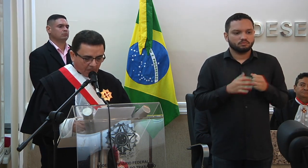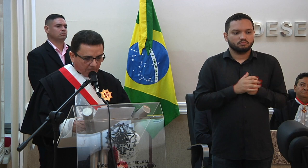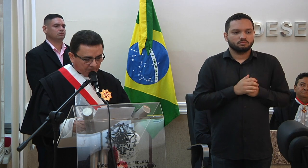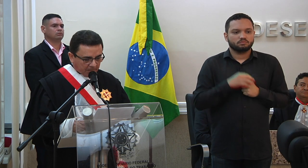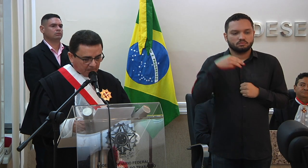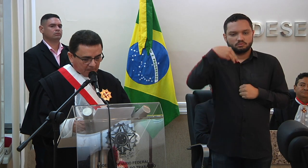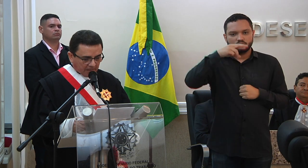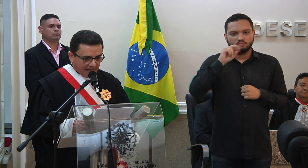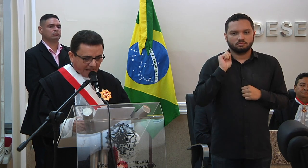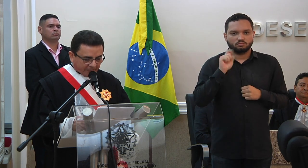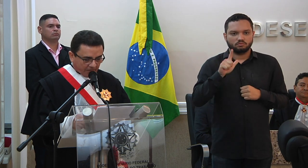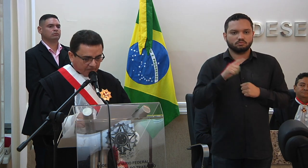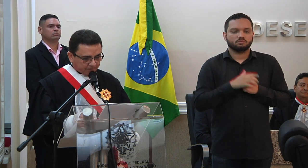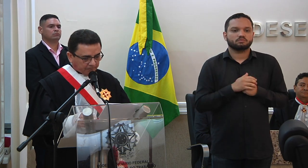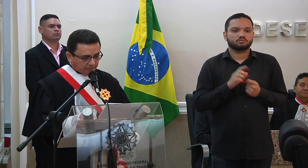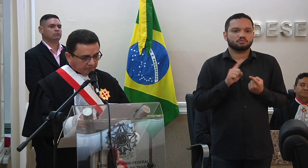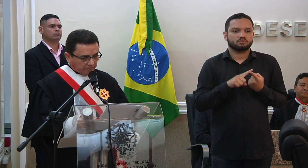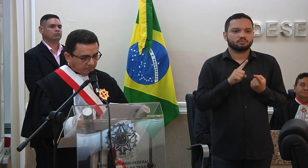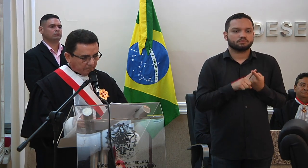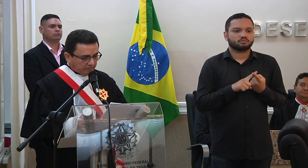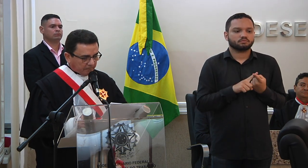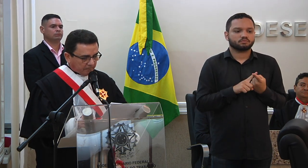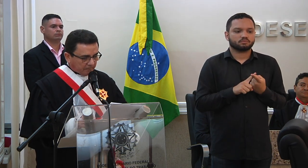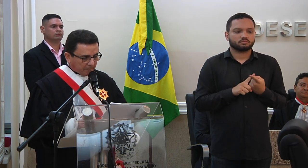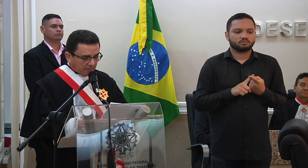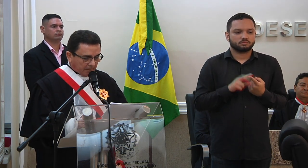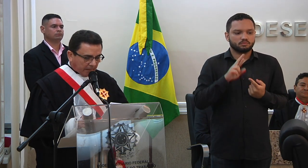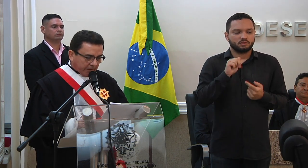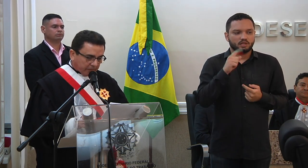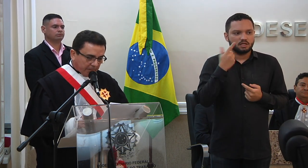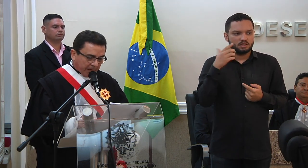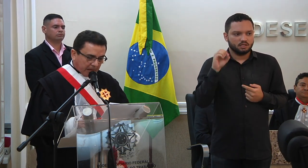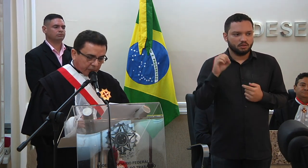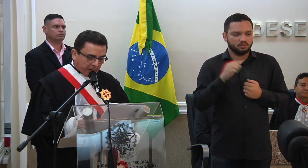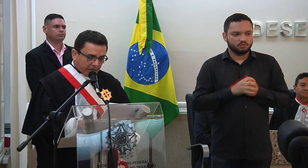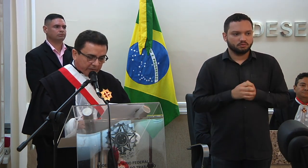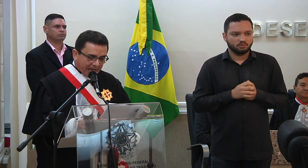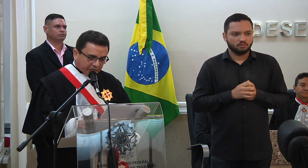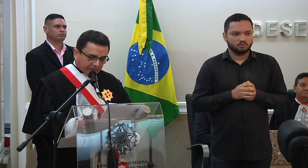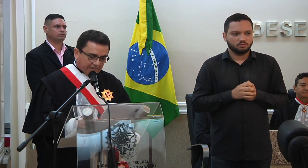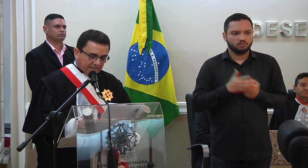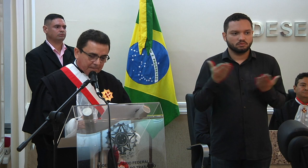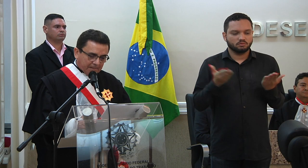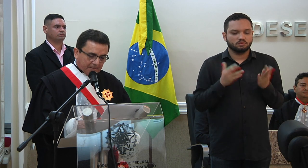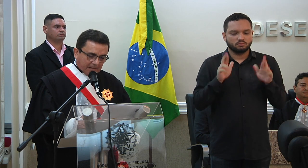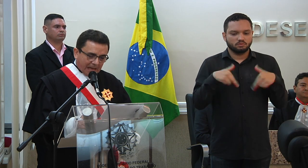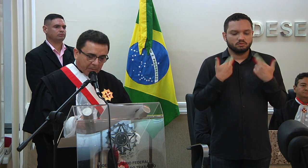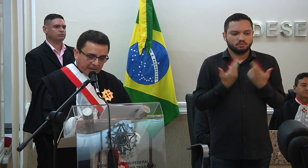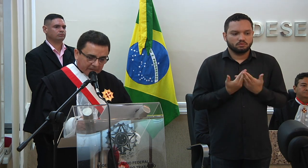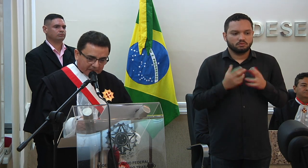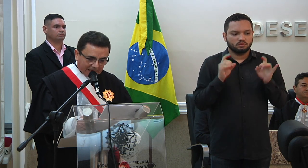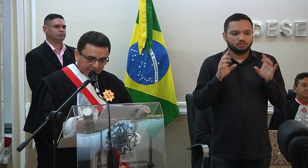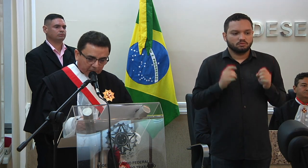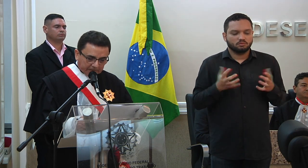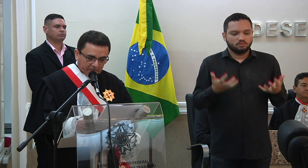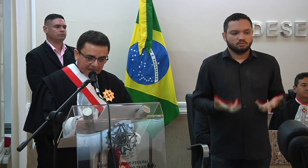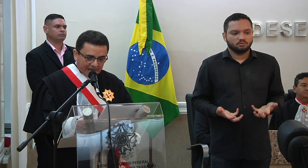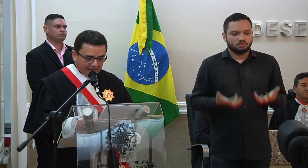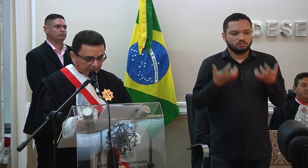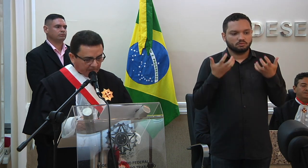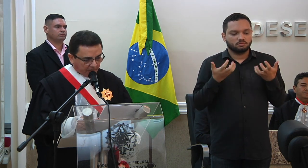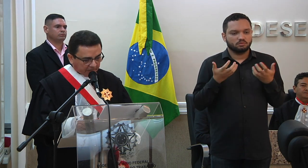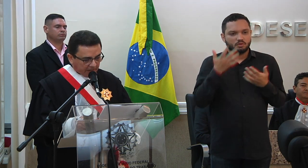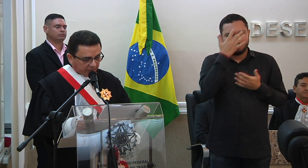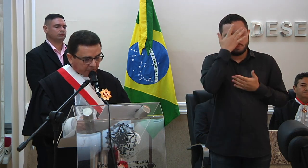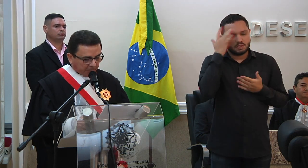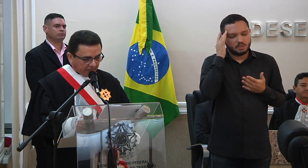da moral e da razão. esta bela solenidade, abrilhantada por tão